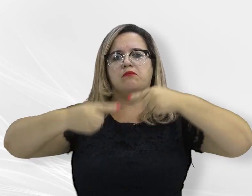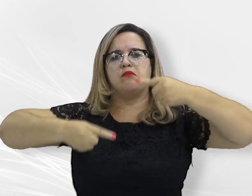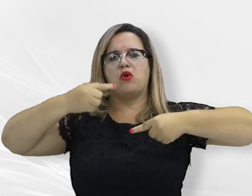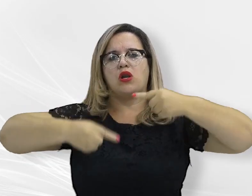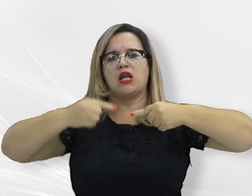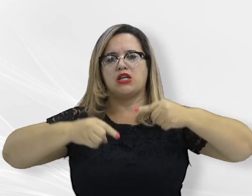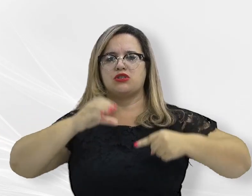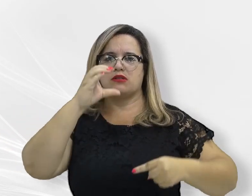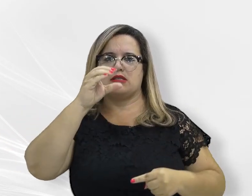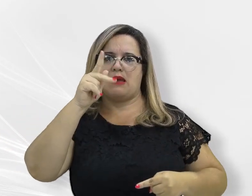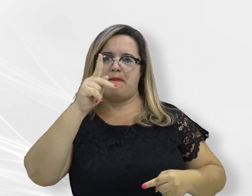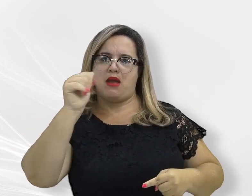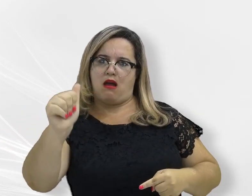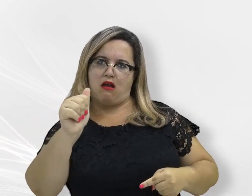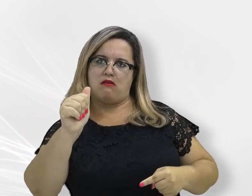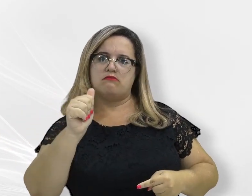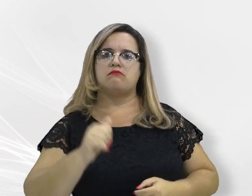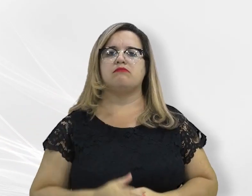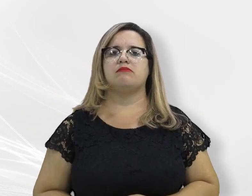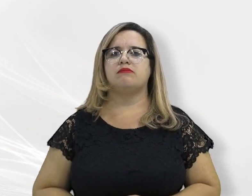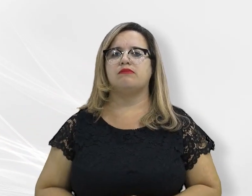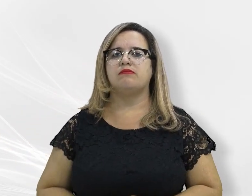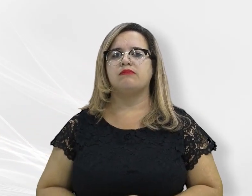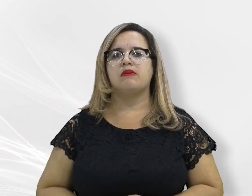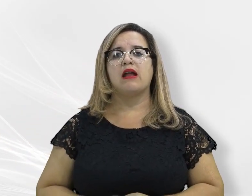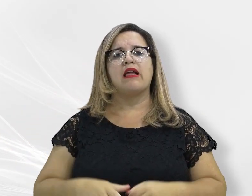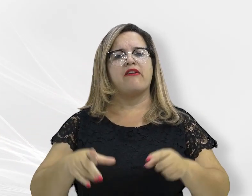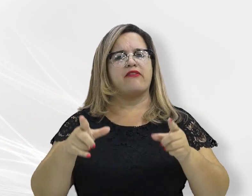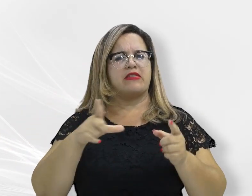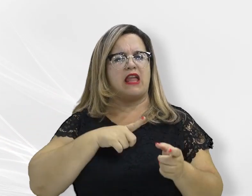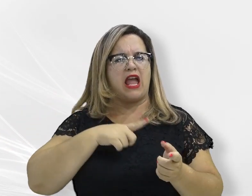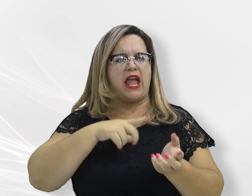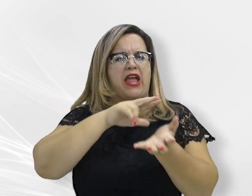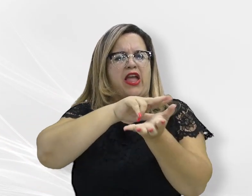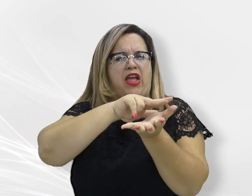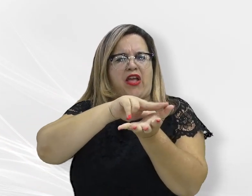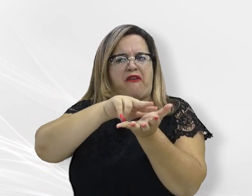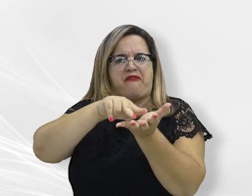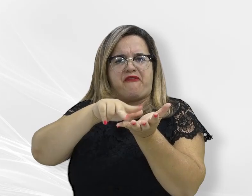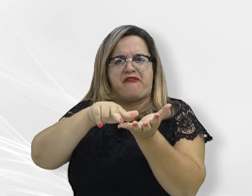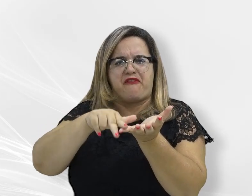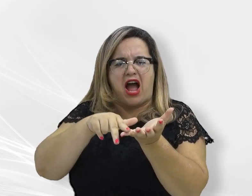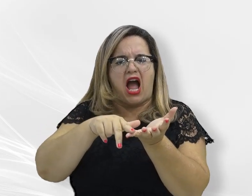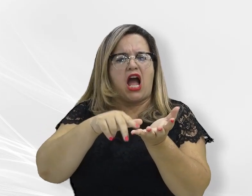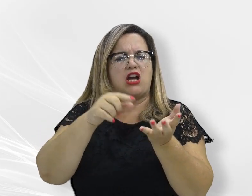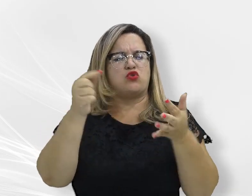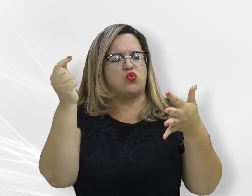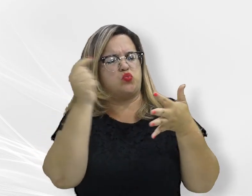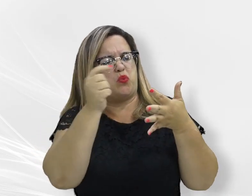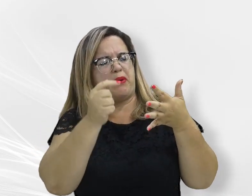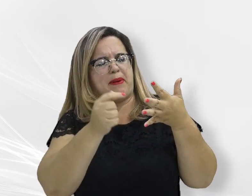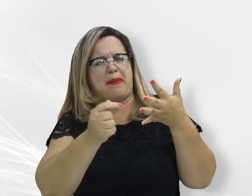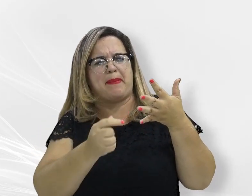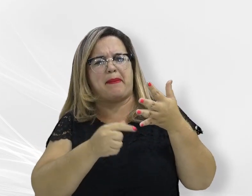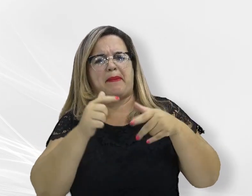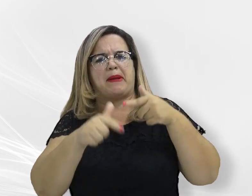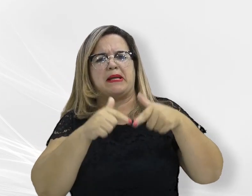Com posto de recepção, cartórios, gabinetes, núcleo de inteligência, sala para assessores, policiais